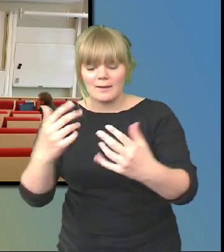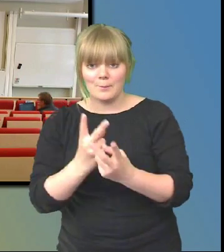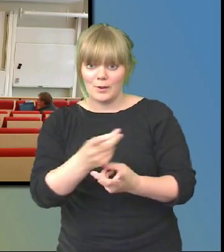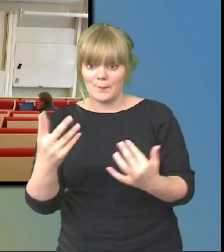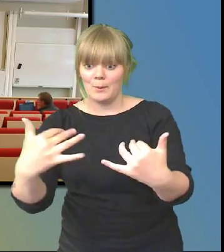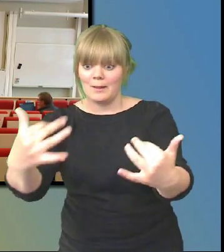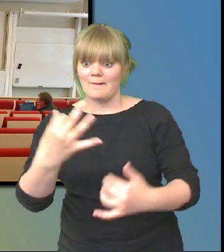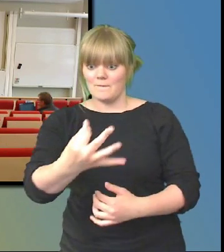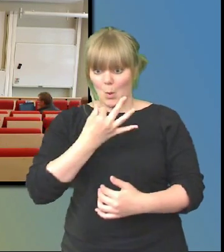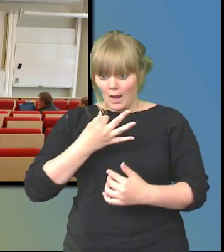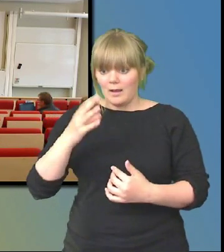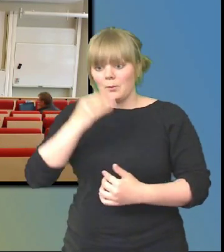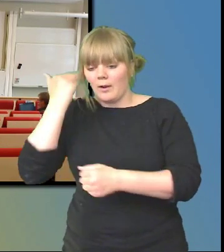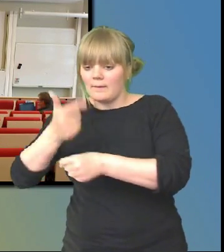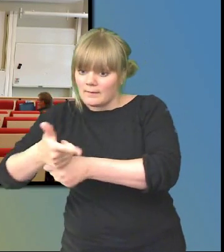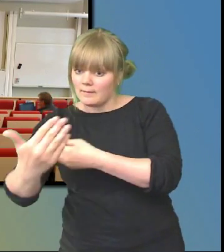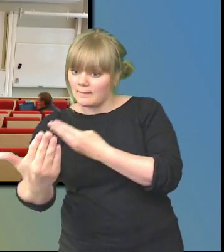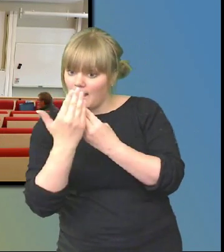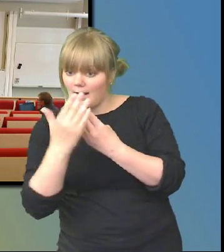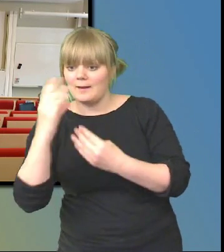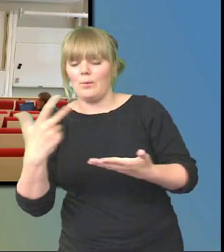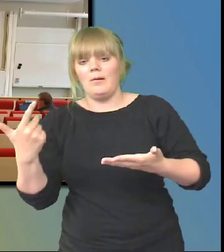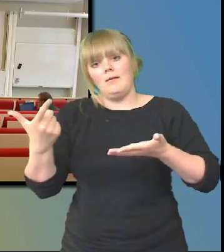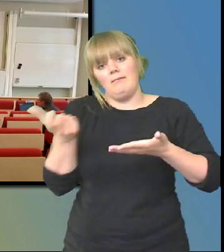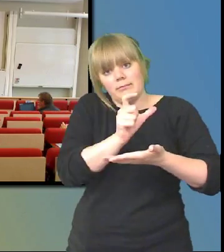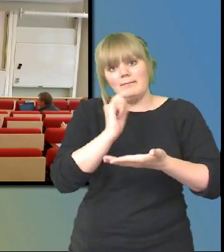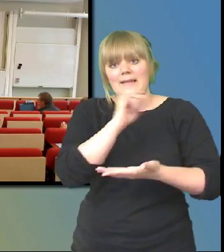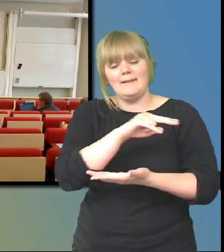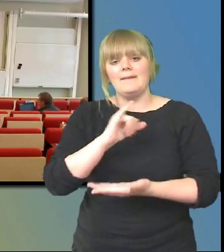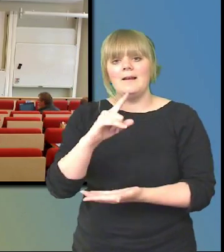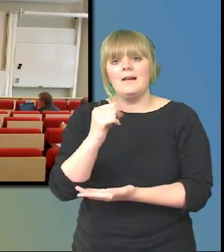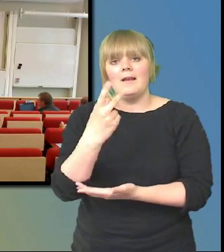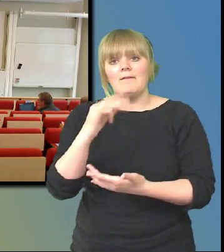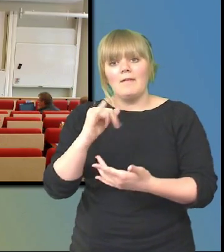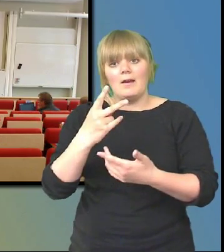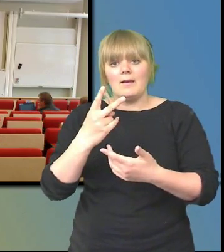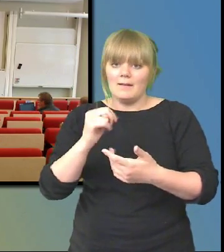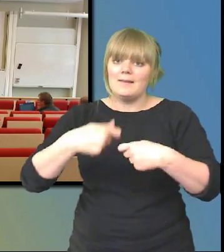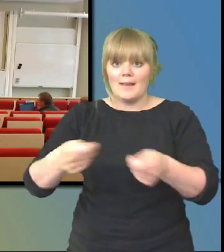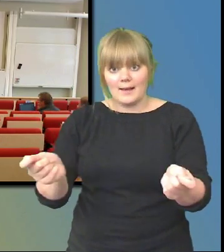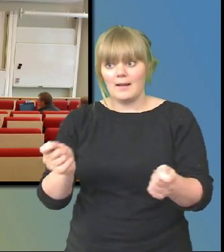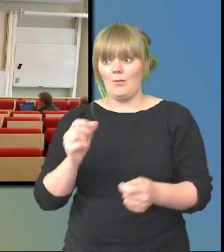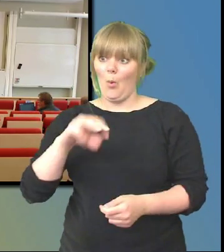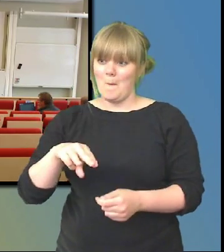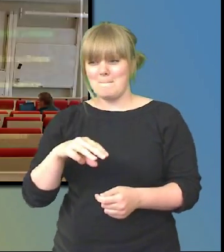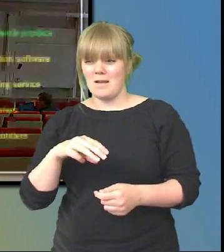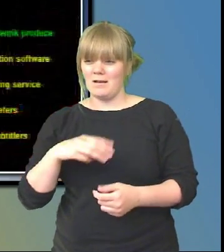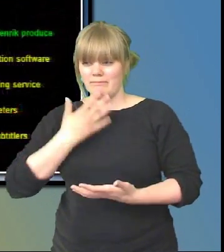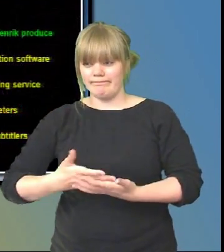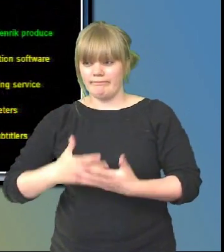eftersom ni kommer in i livesändningen. Och emellan när det blir lite tråkigt så här, då kan man sitta som producent med det här verktyget som vi använder då som heter vidblaster som